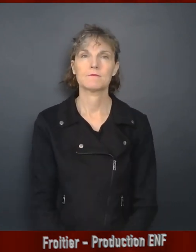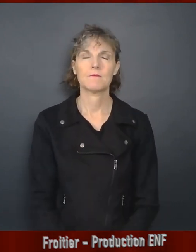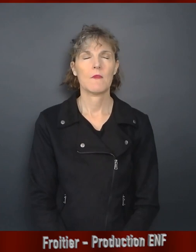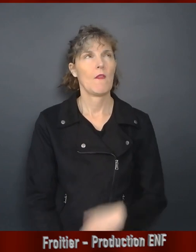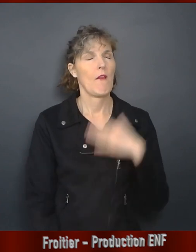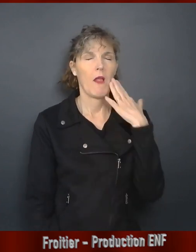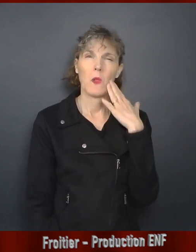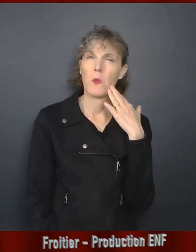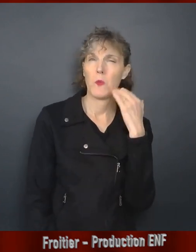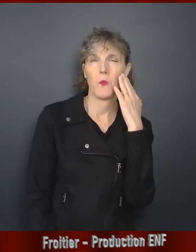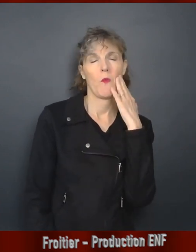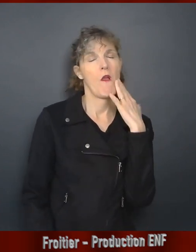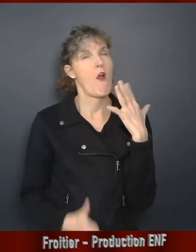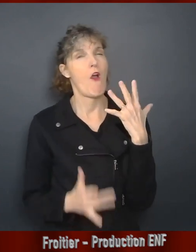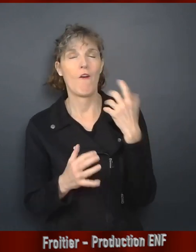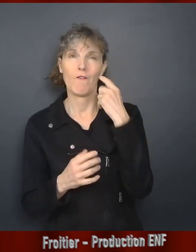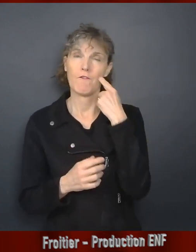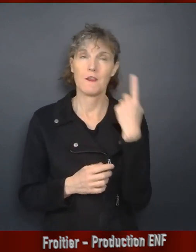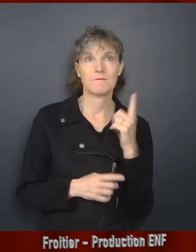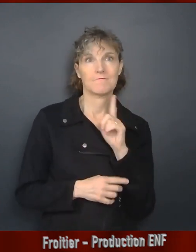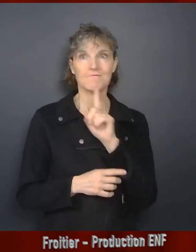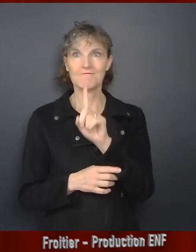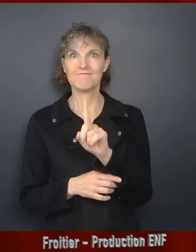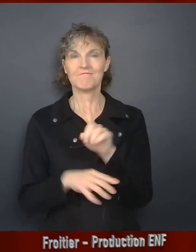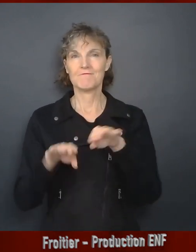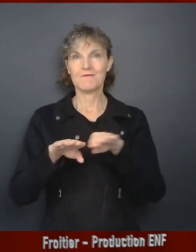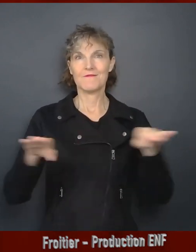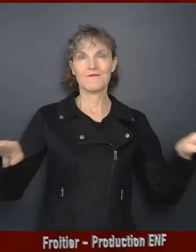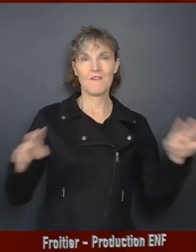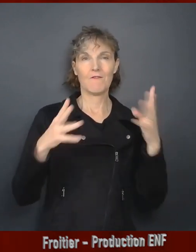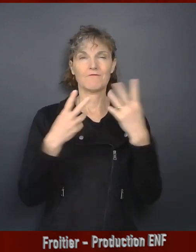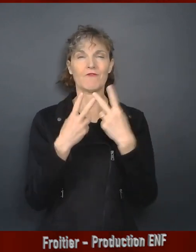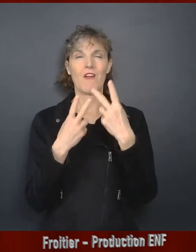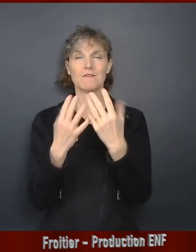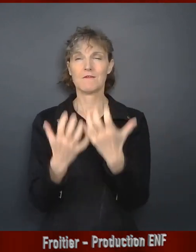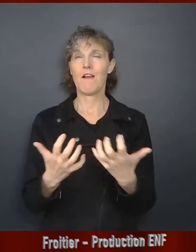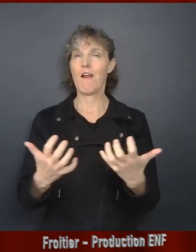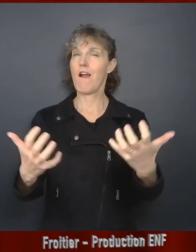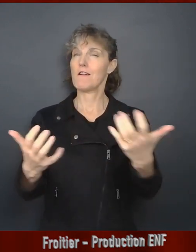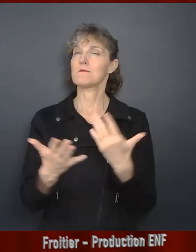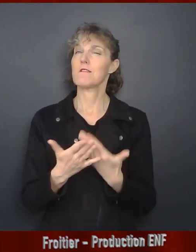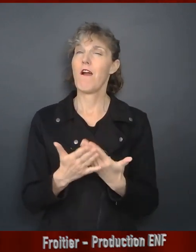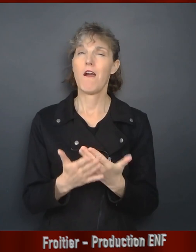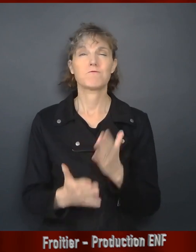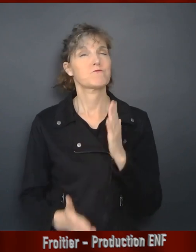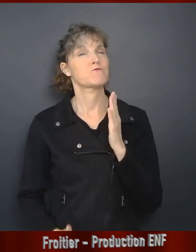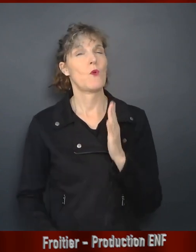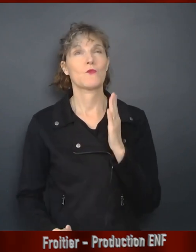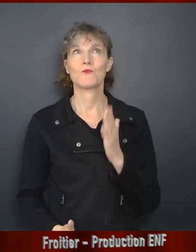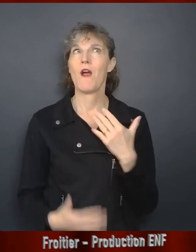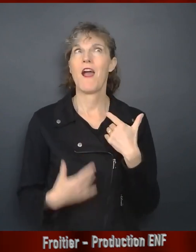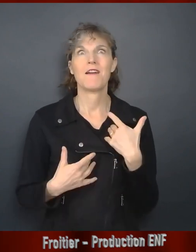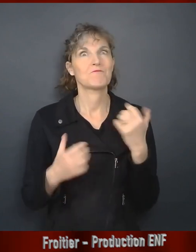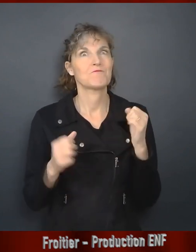Je m'ennuie de vous tous et j'ai tellement hâte de retourner sur scène pour pouvoir vous parler en personne.